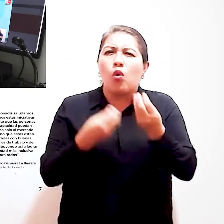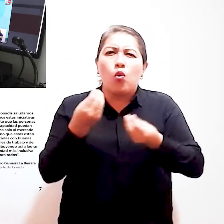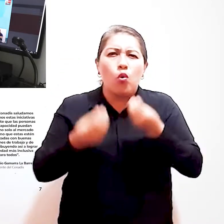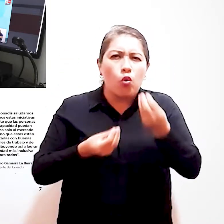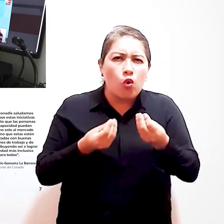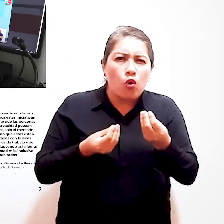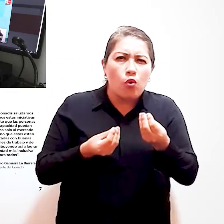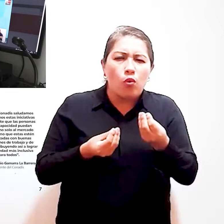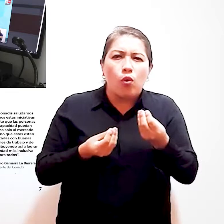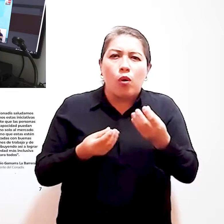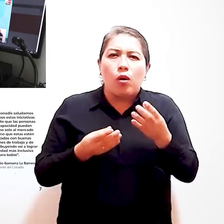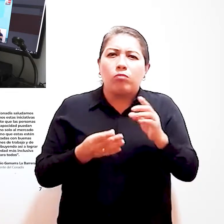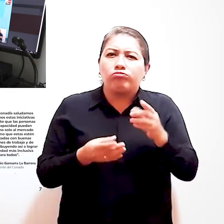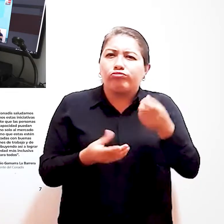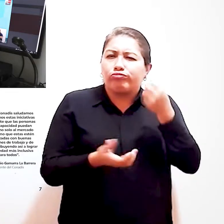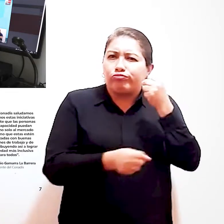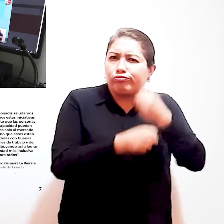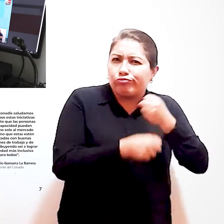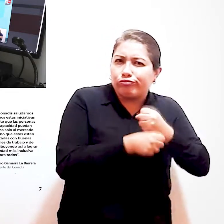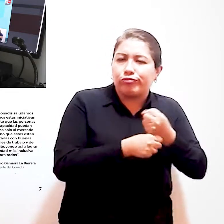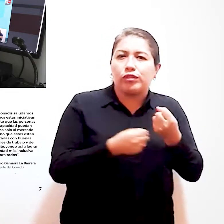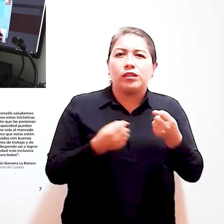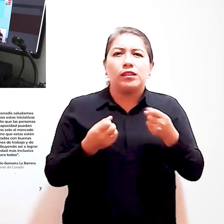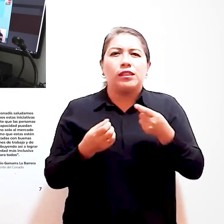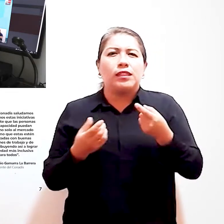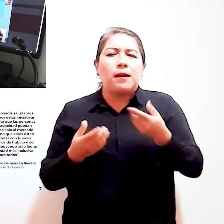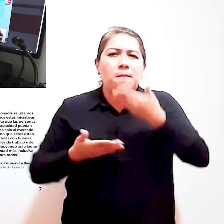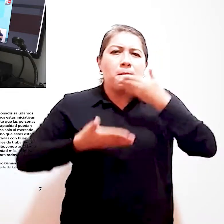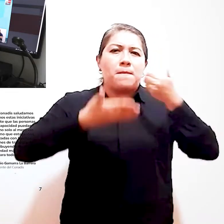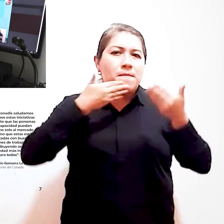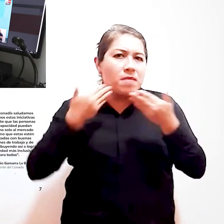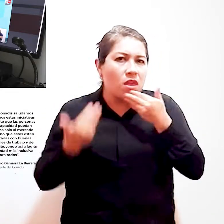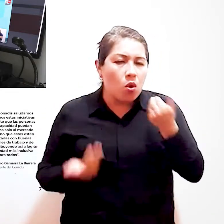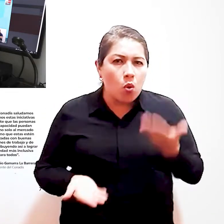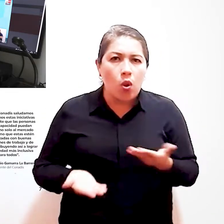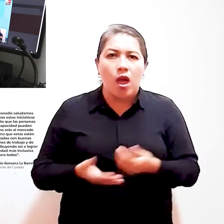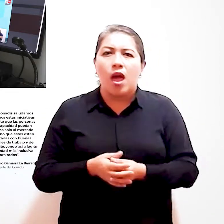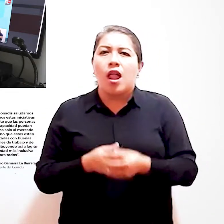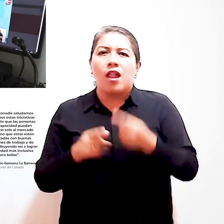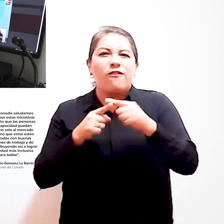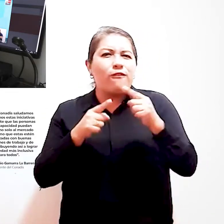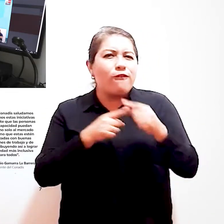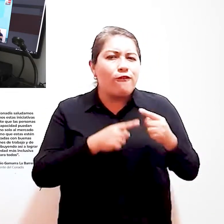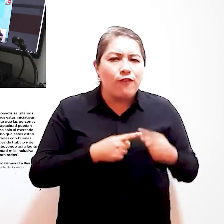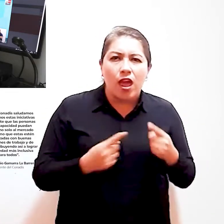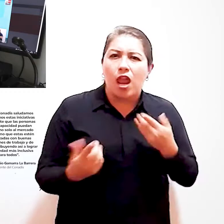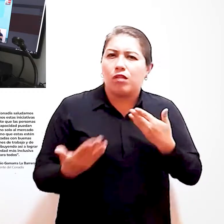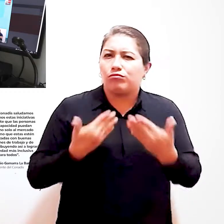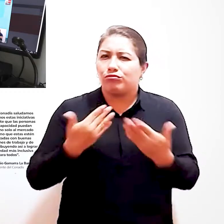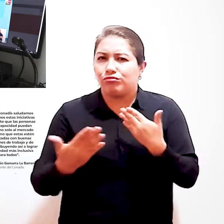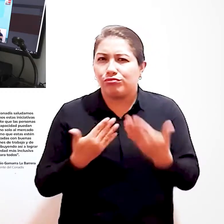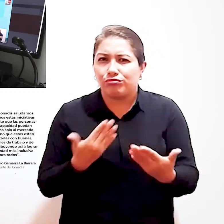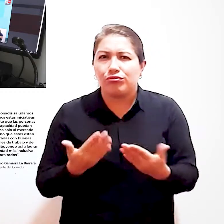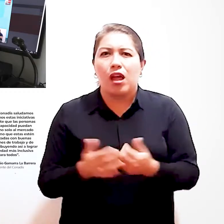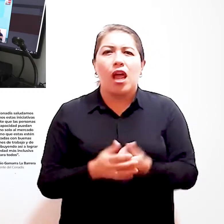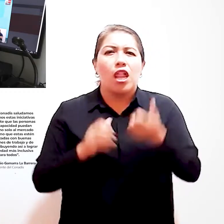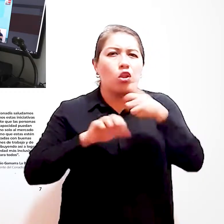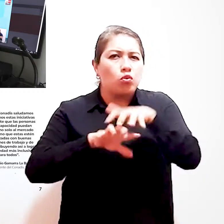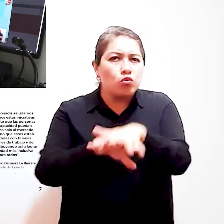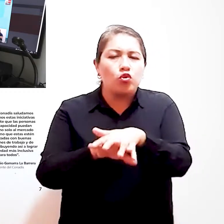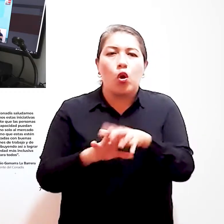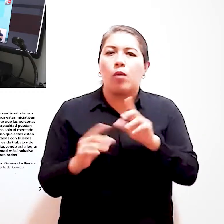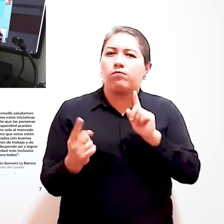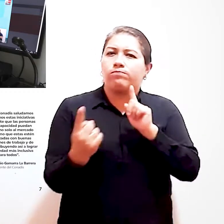cuota de empleo, ajustes razonables, empresas promocionales, gestión de la diversidad e inclusión,